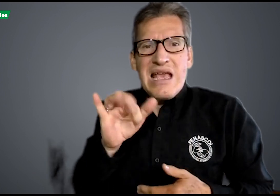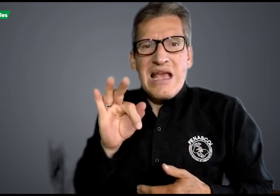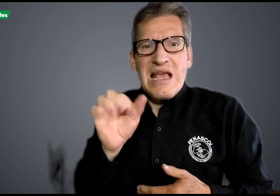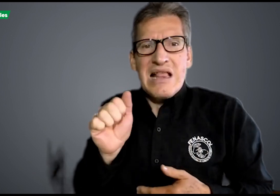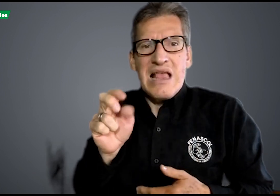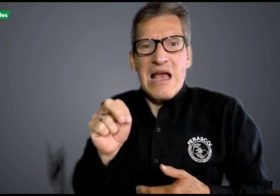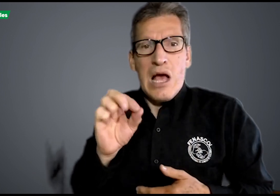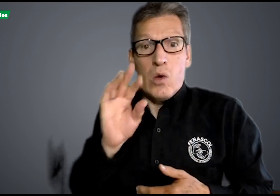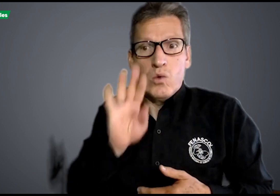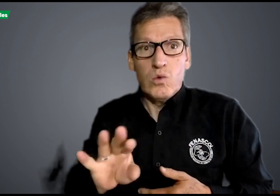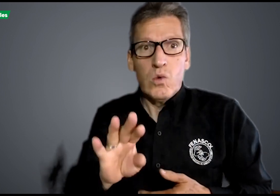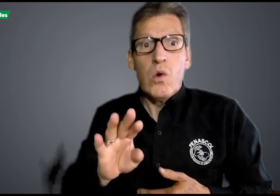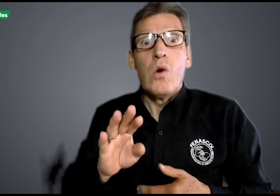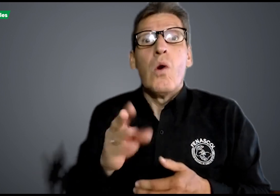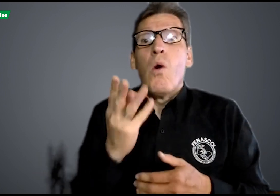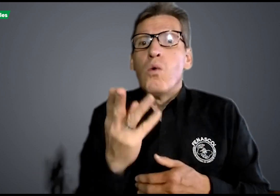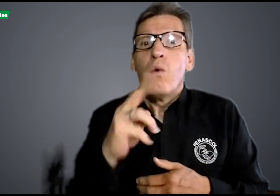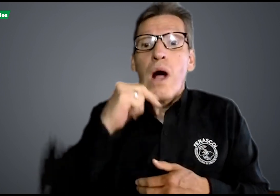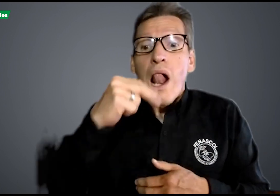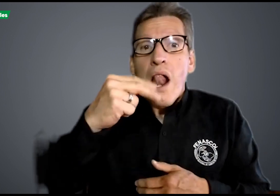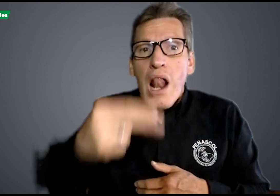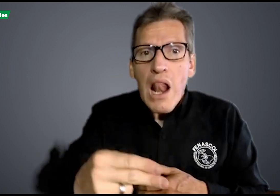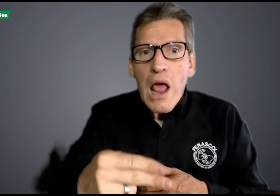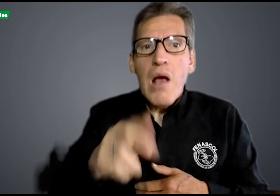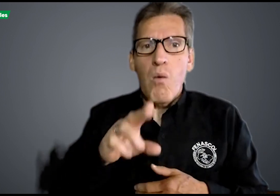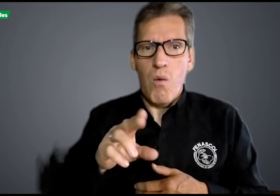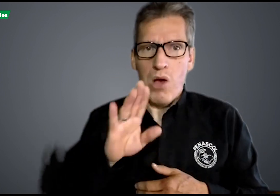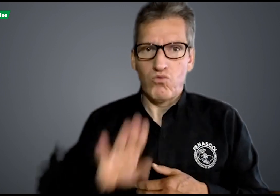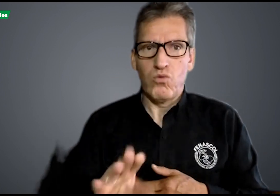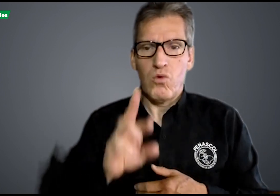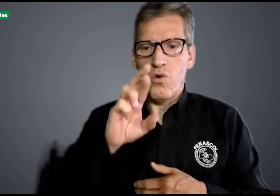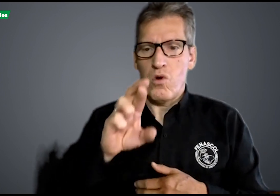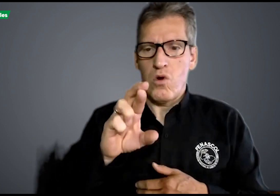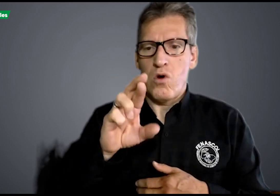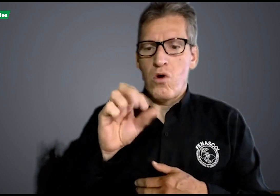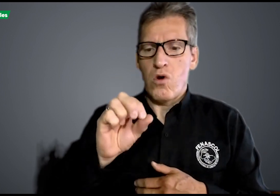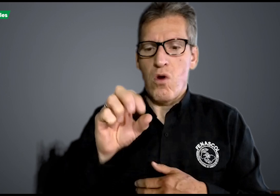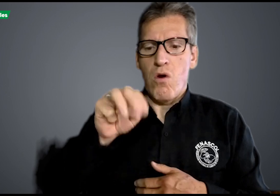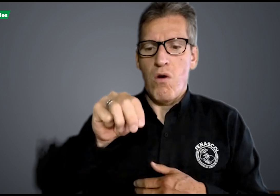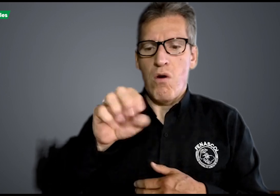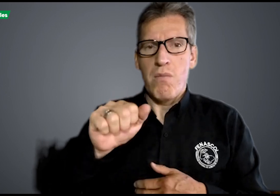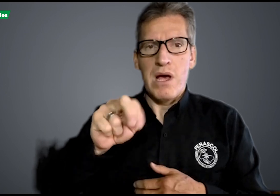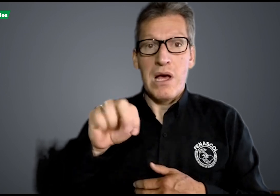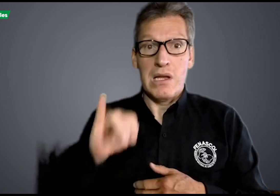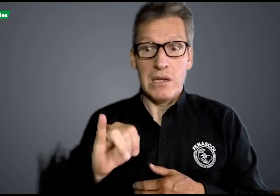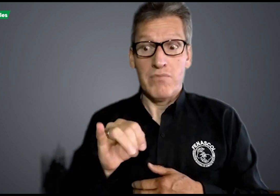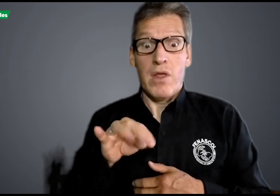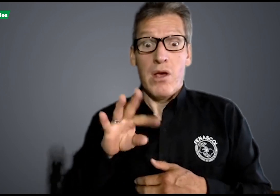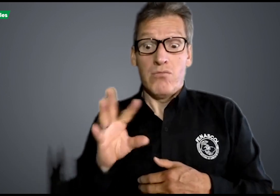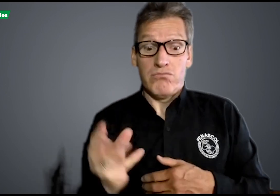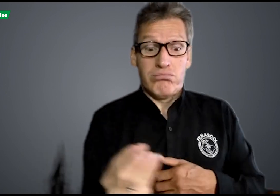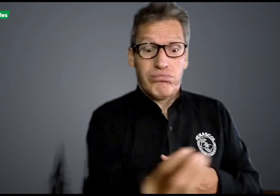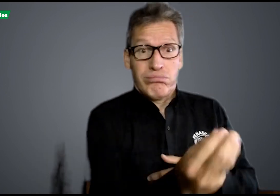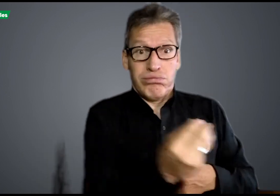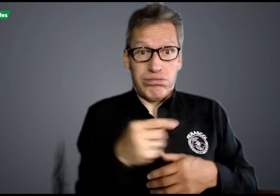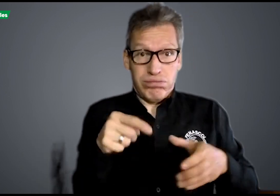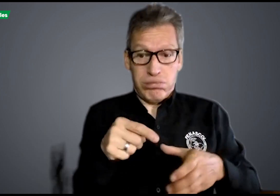con su propia lengua, que es la romaní. Son estos diferentes